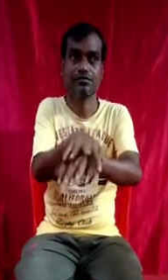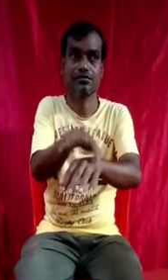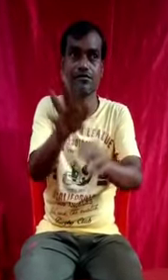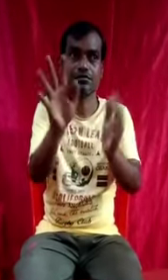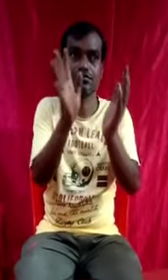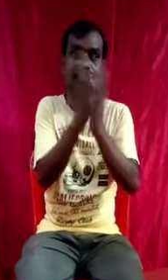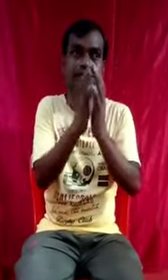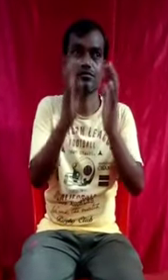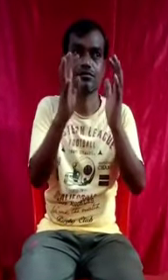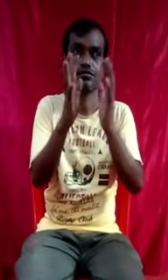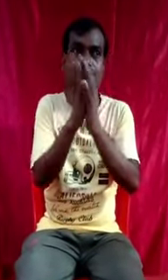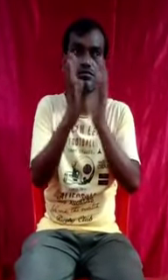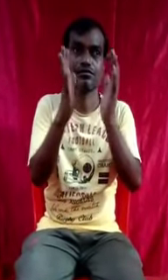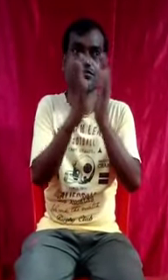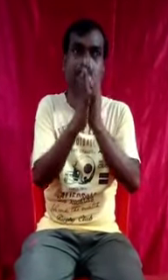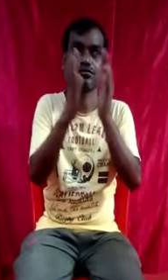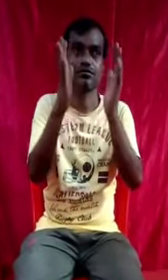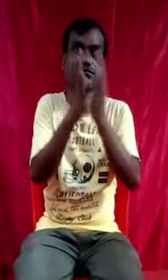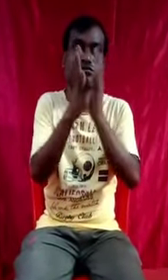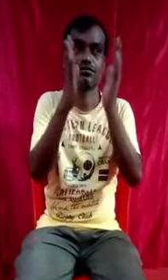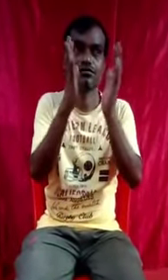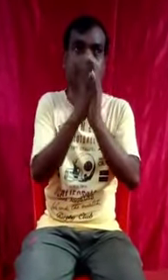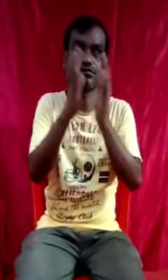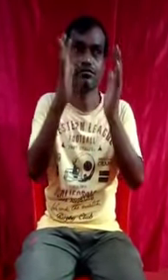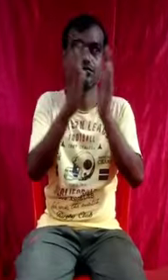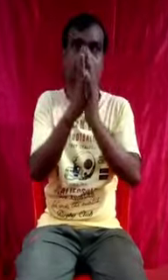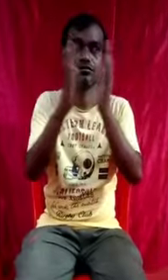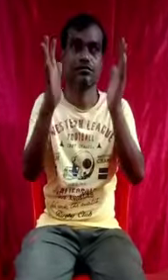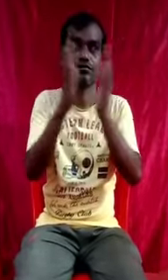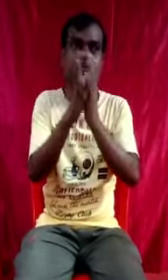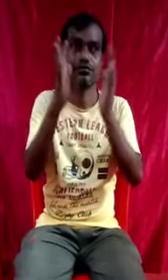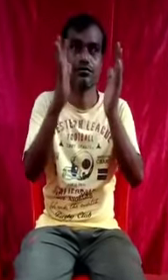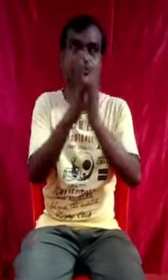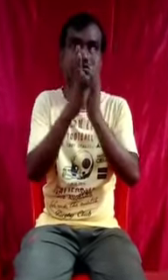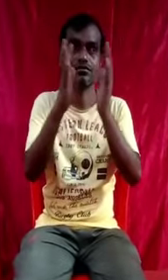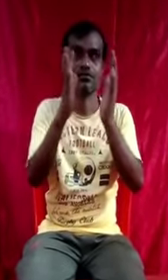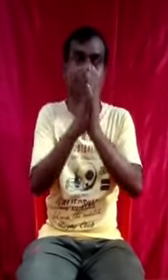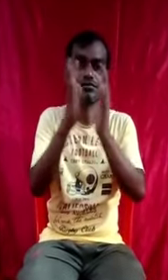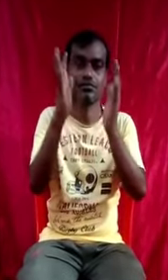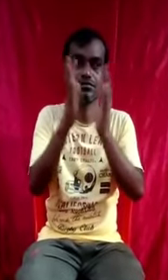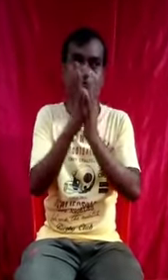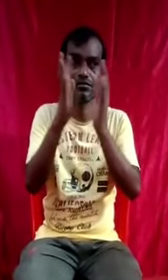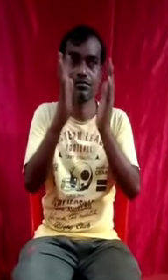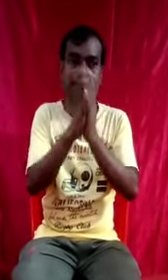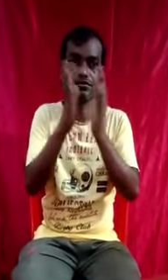सेरा जैम में आए हैं नया जीवन पाने